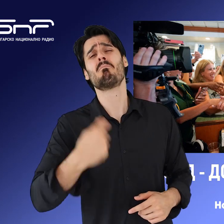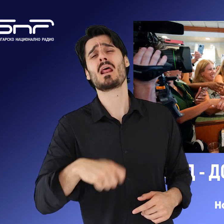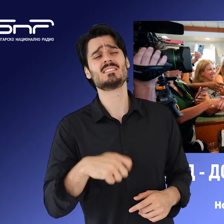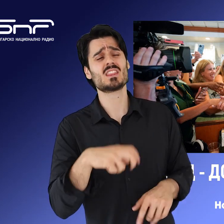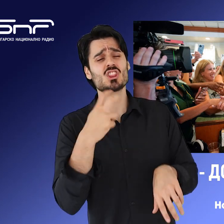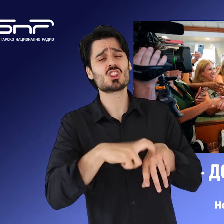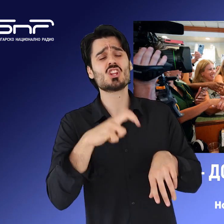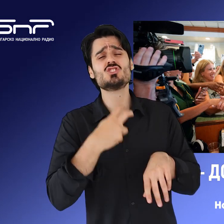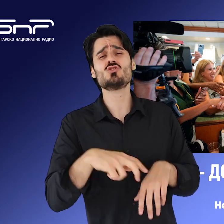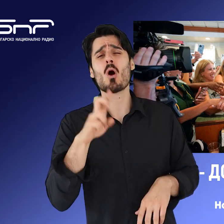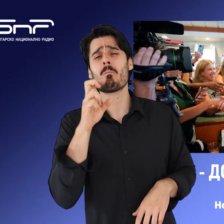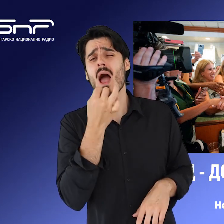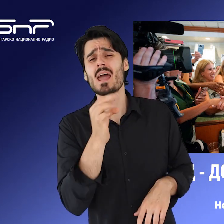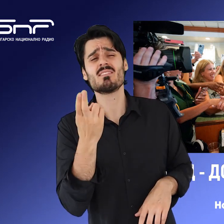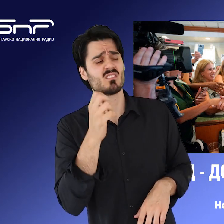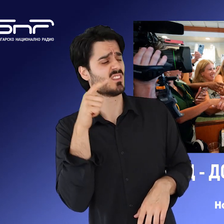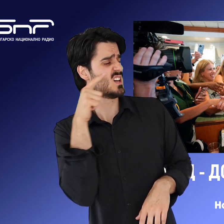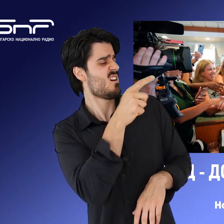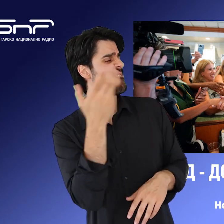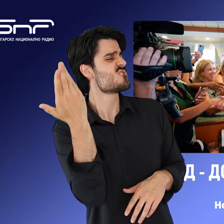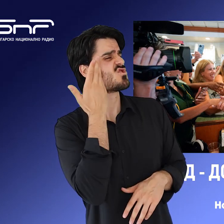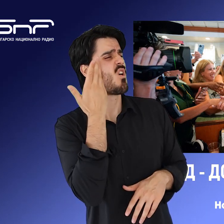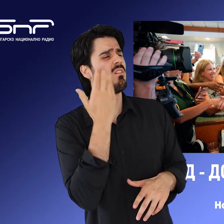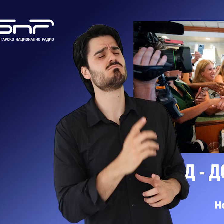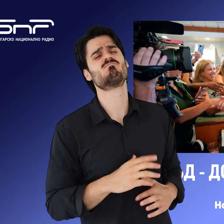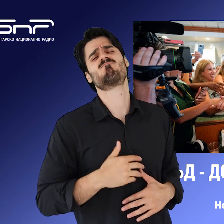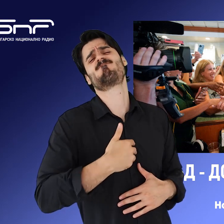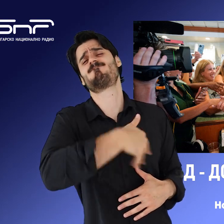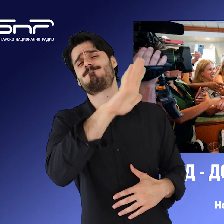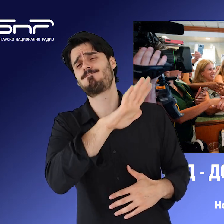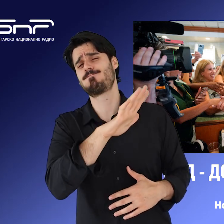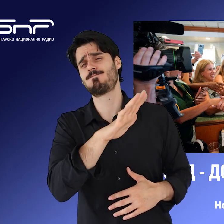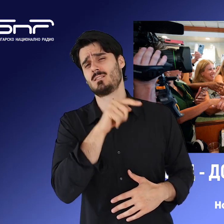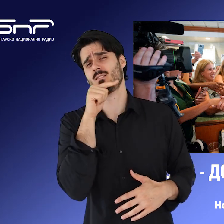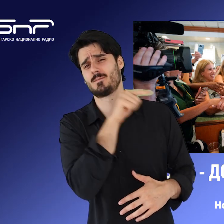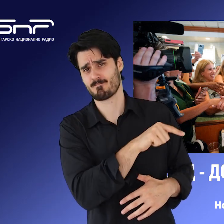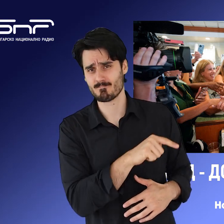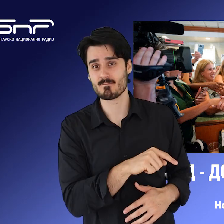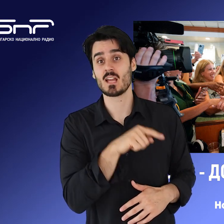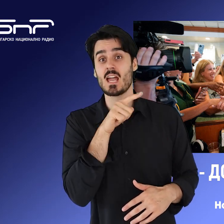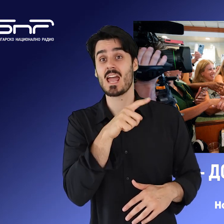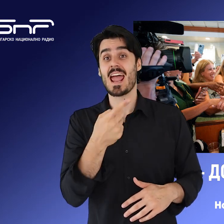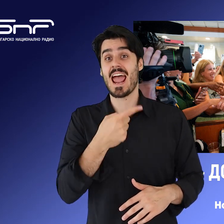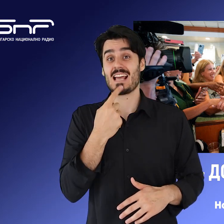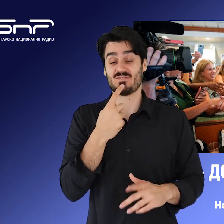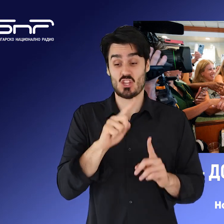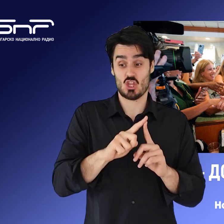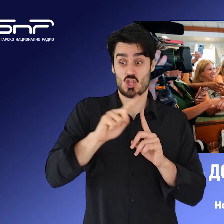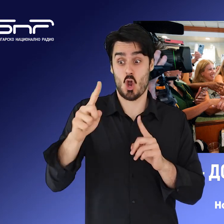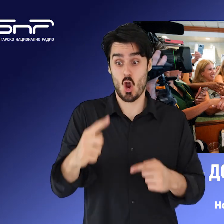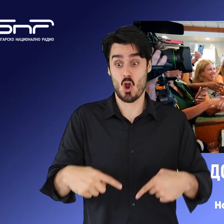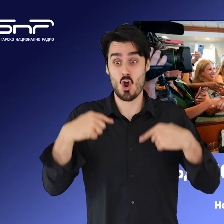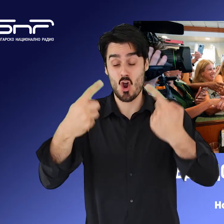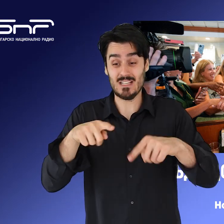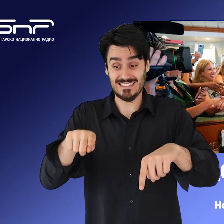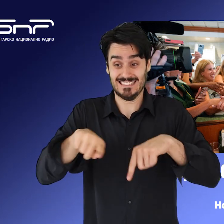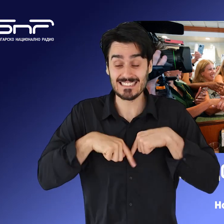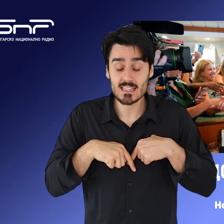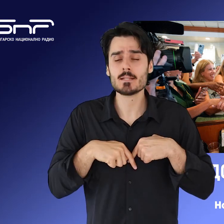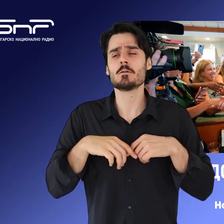президент Джо Байден за арестуването и обвинението на неговия най-голям политически опонент. Според юристи, до започването на същински съдебен процес